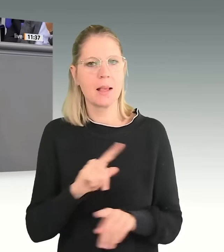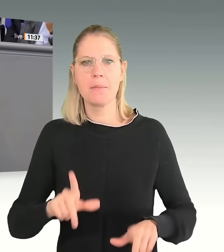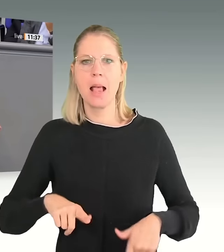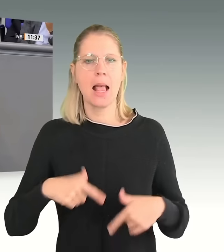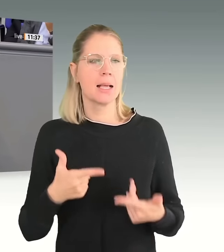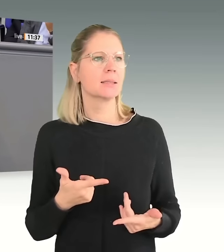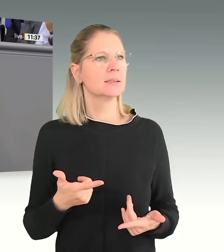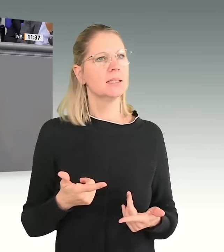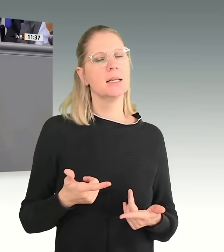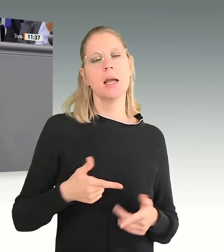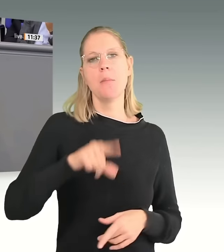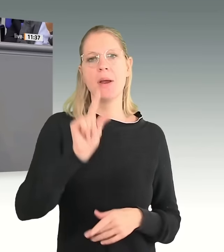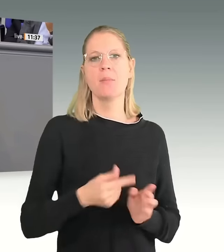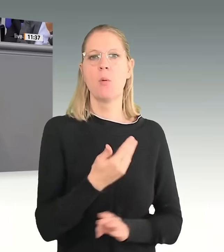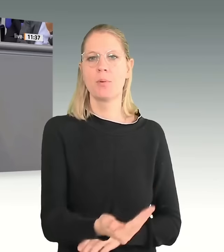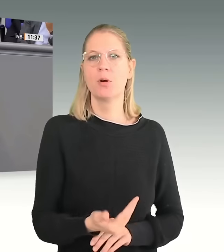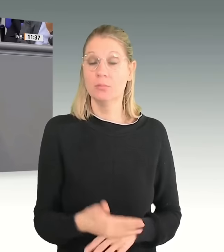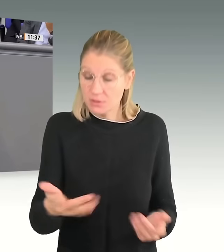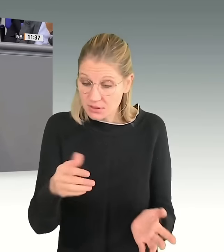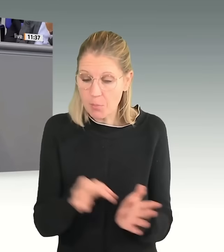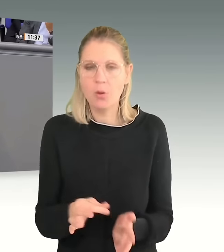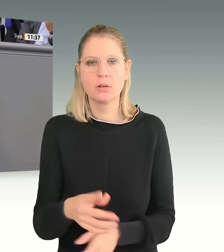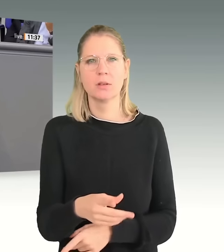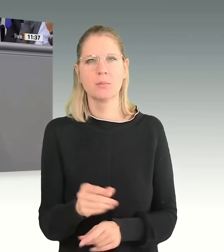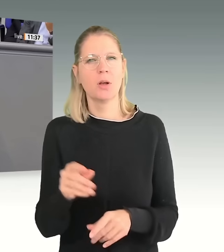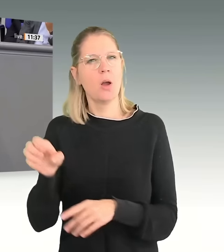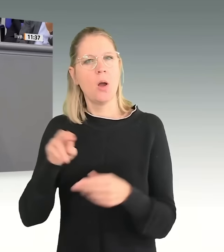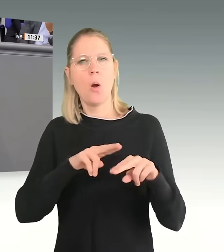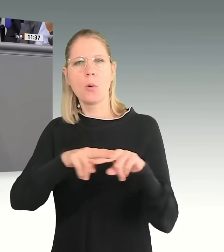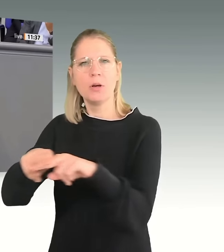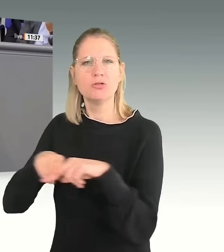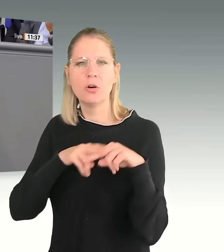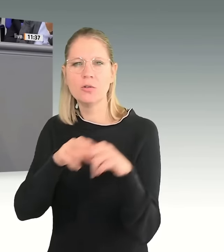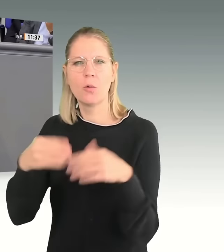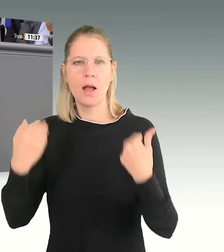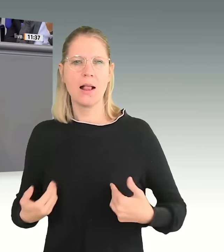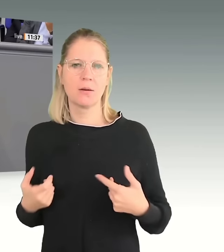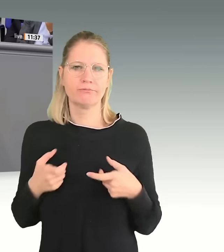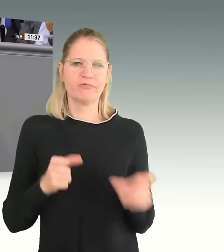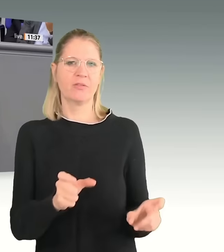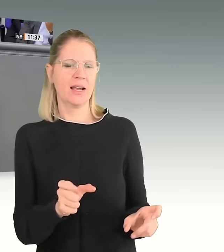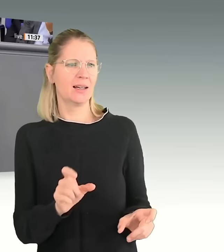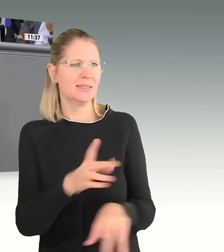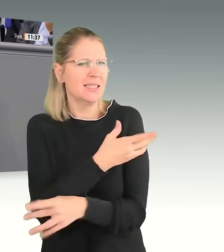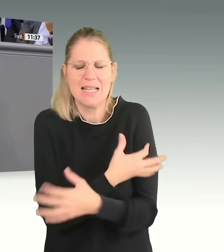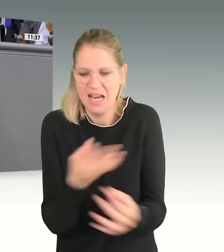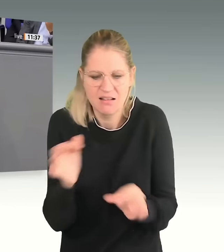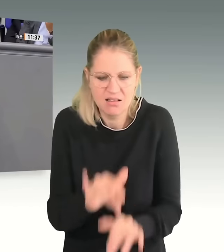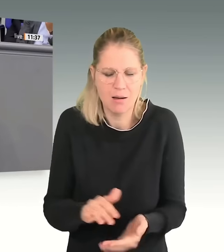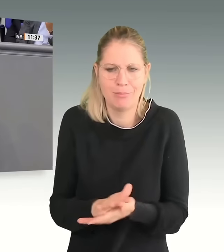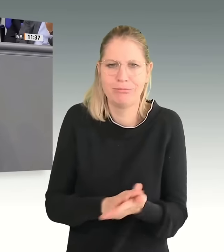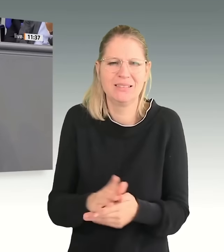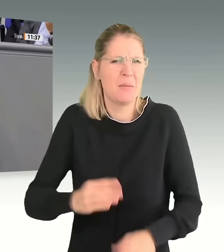geht es doch. Sie verweigern die Haltung der Europäischen Union. Sie haben gar keine Haltung der Europäischen Union. Sie haben überhaupt gar keine